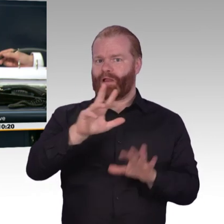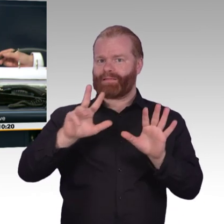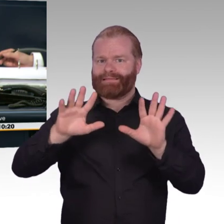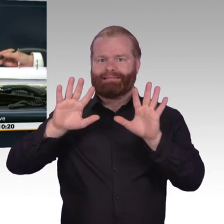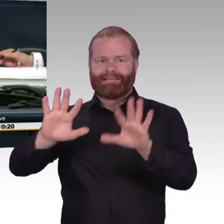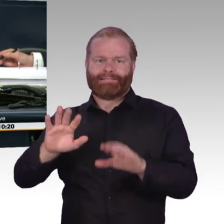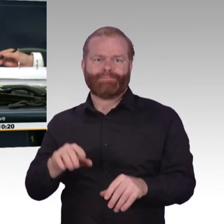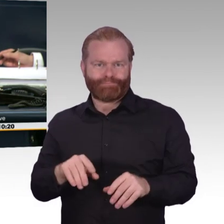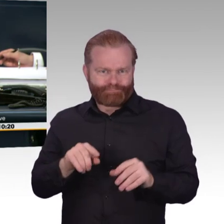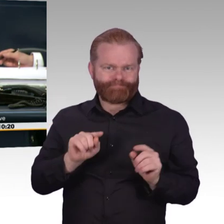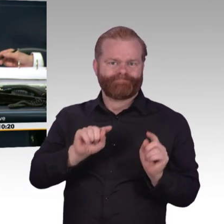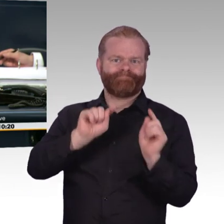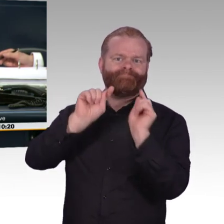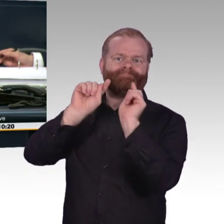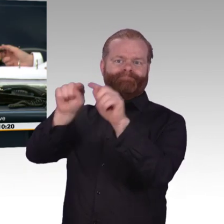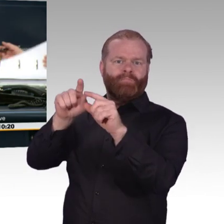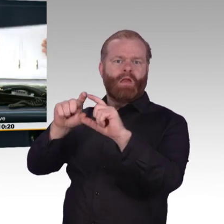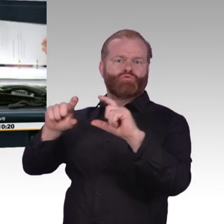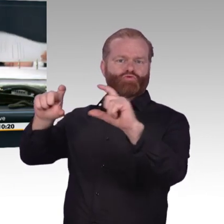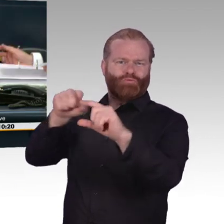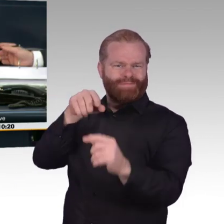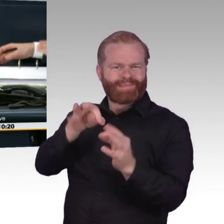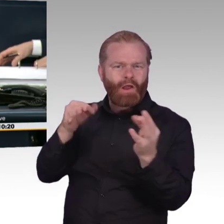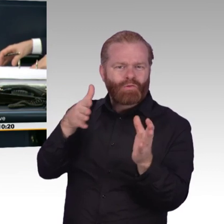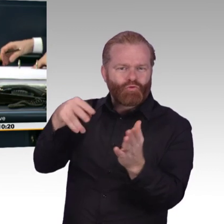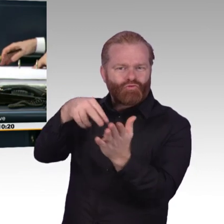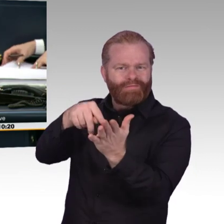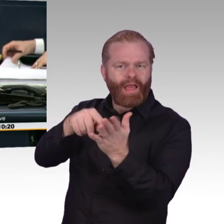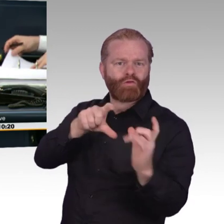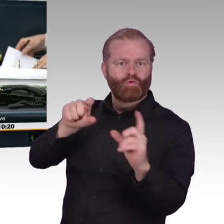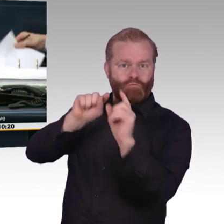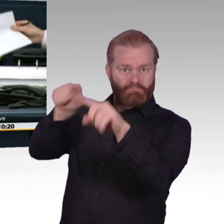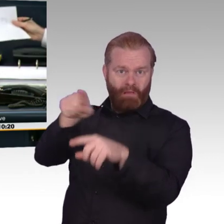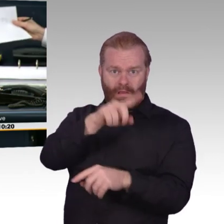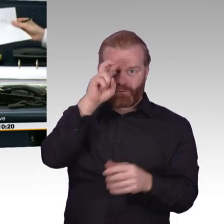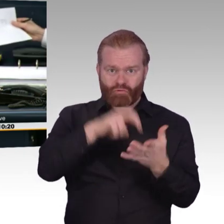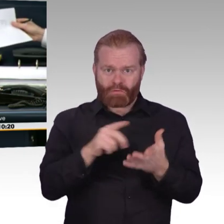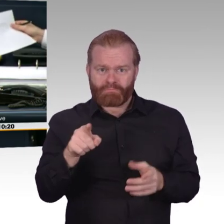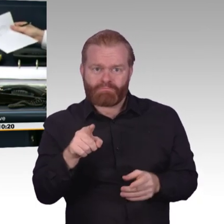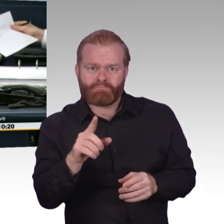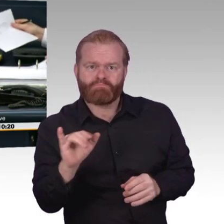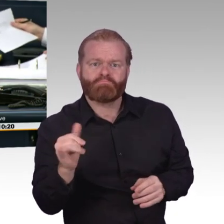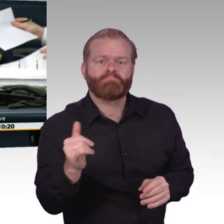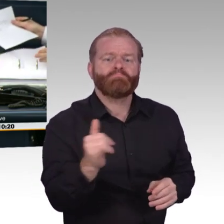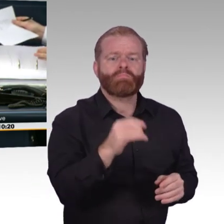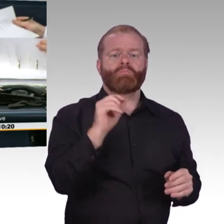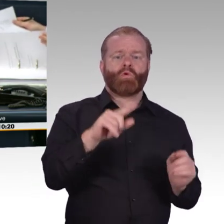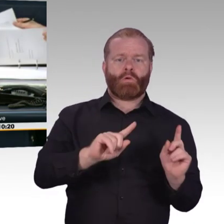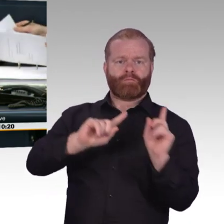zum Wiederherstellung der Gleichberechtigung im Wahlrecht und in den politischen Parteien. Nach einer interfraktionellen Vereinbarung sind für die